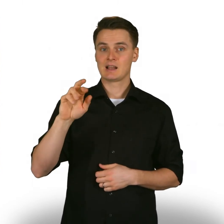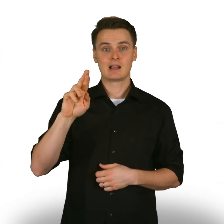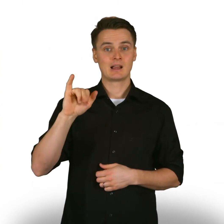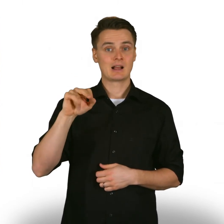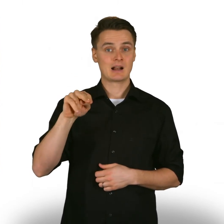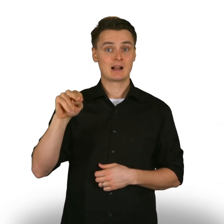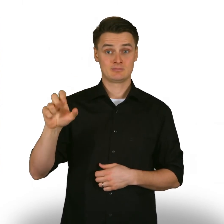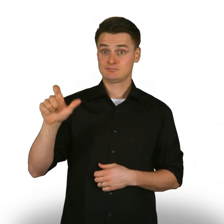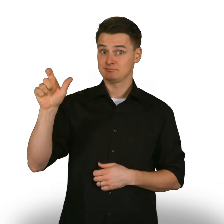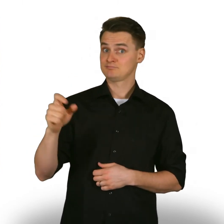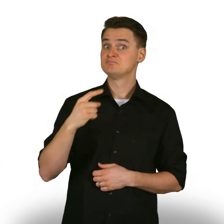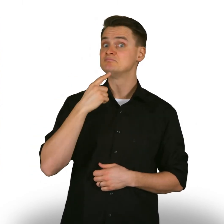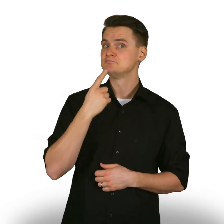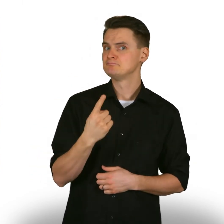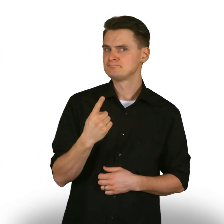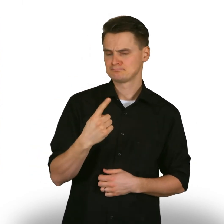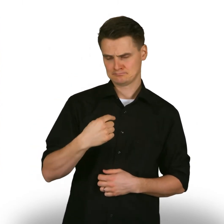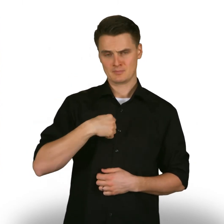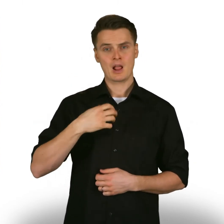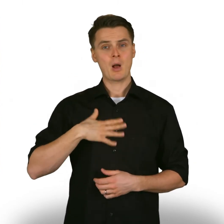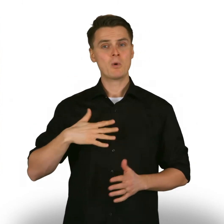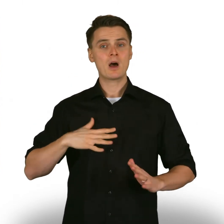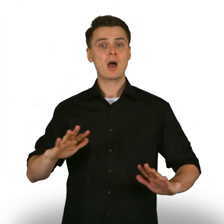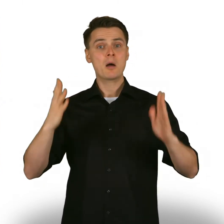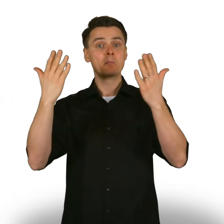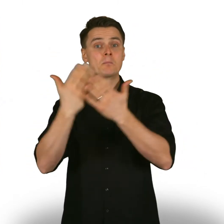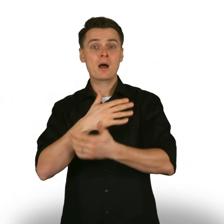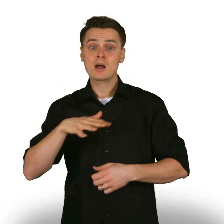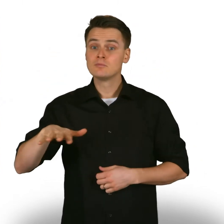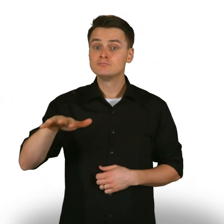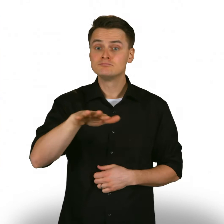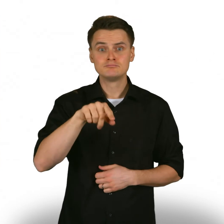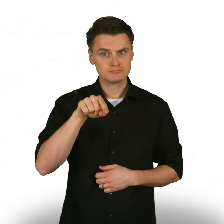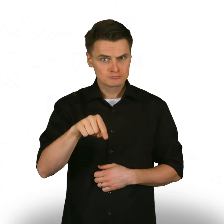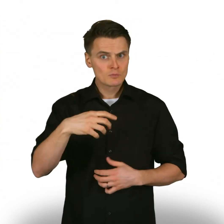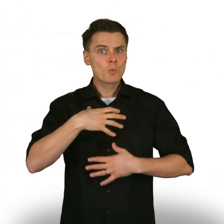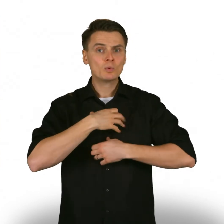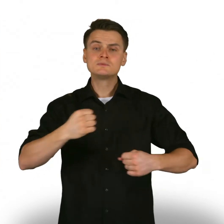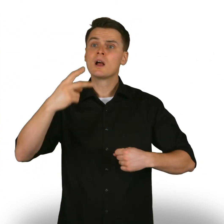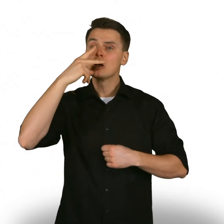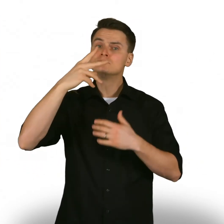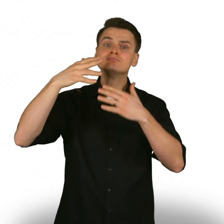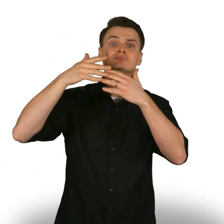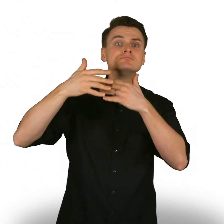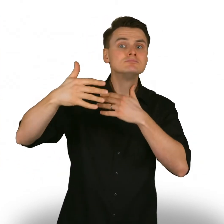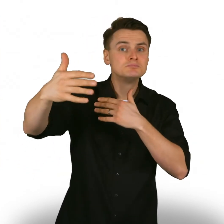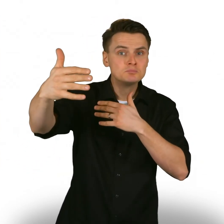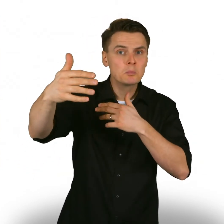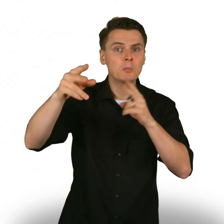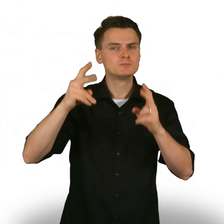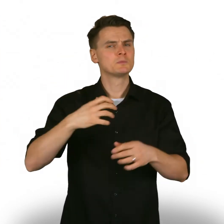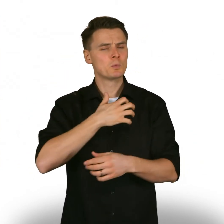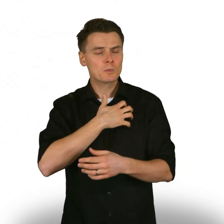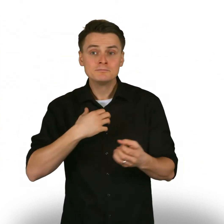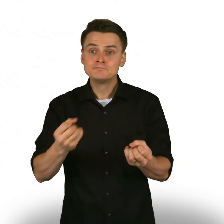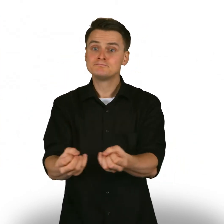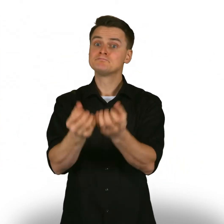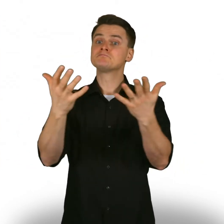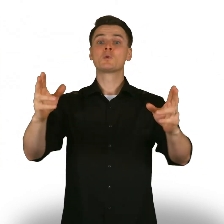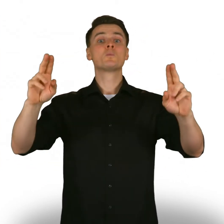Antti Rinne sanoo, minä haluan elää maassa, jossa uskalletaan katsoa eteenpäin ja pyritään luomaan